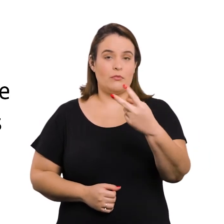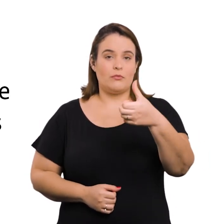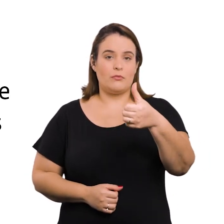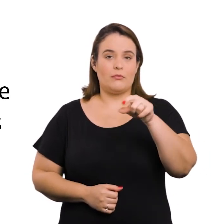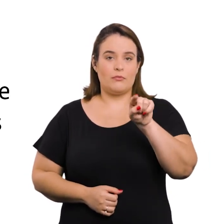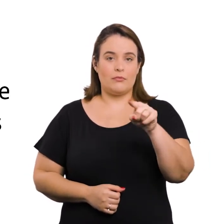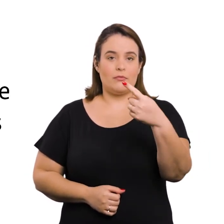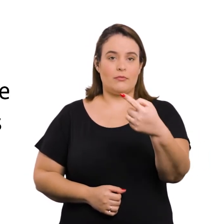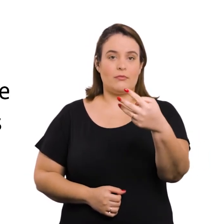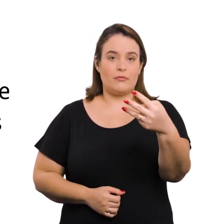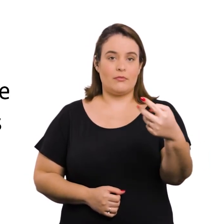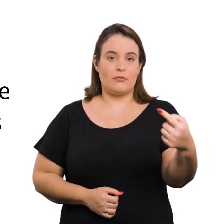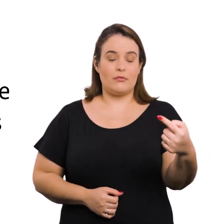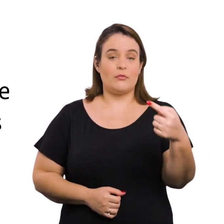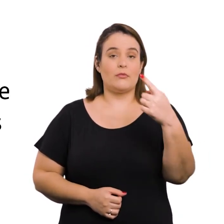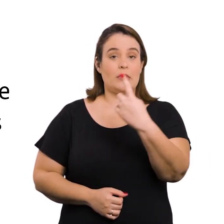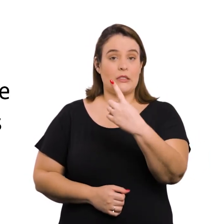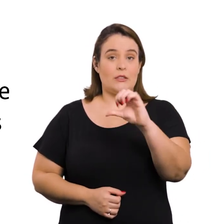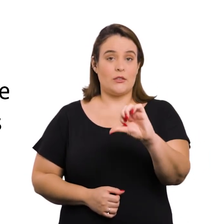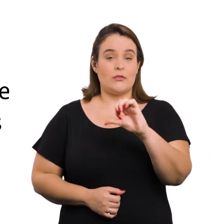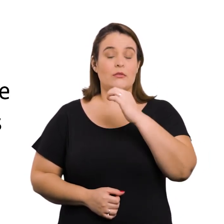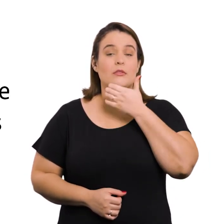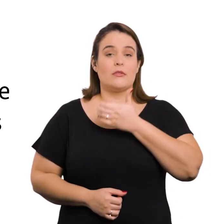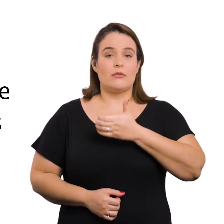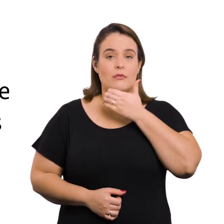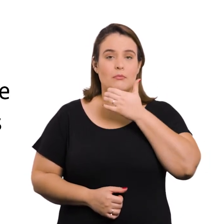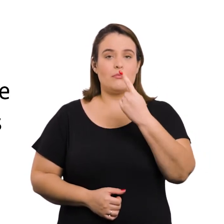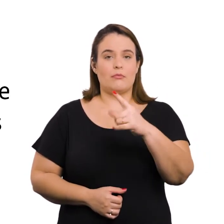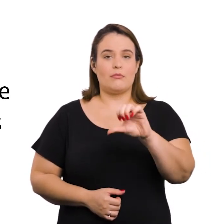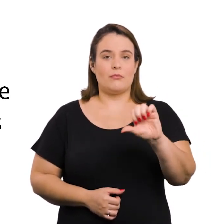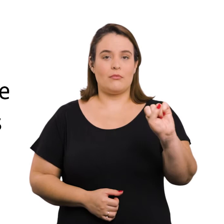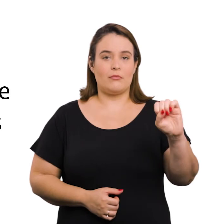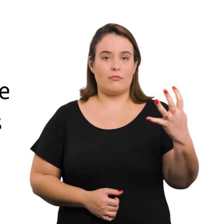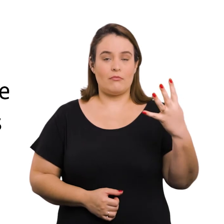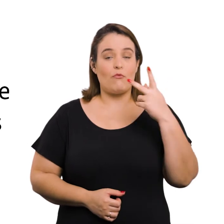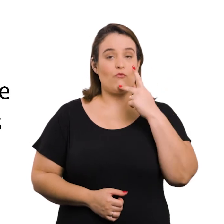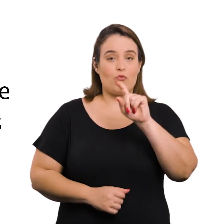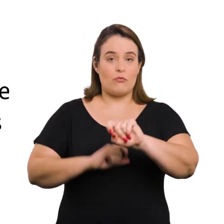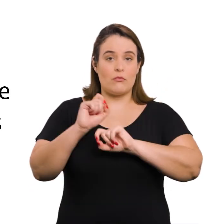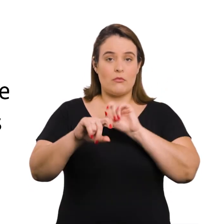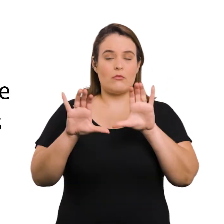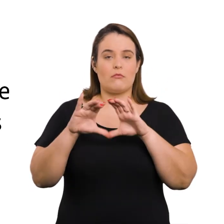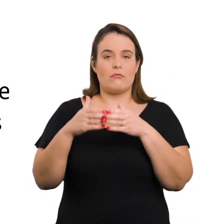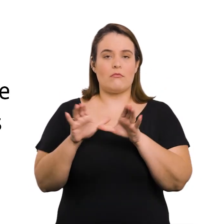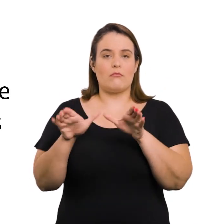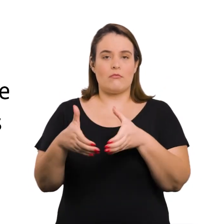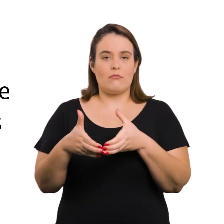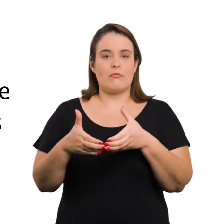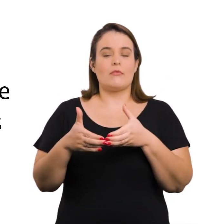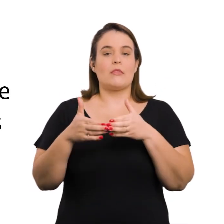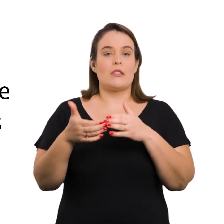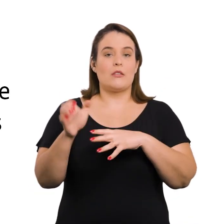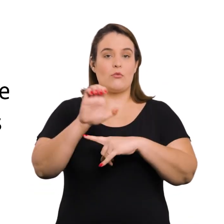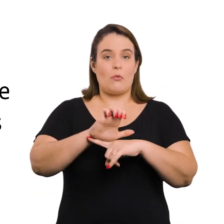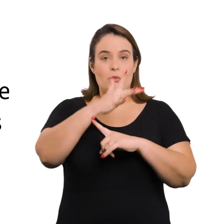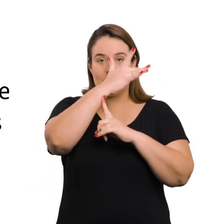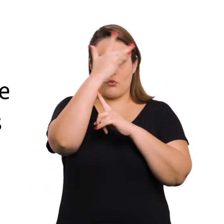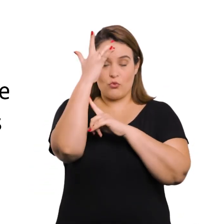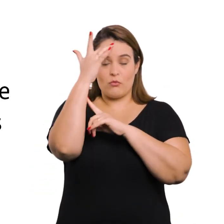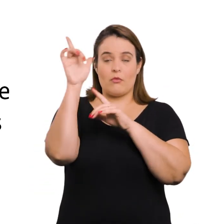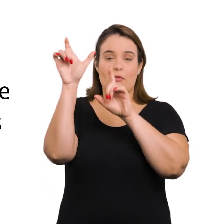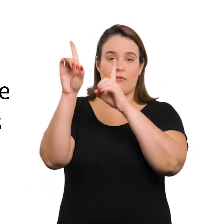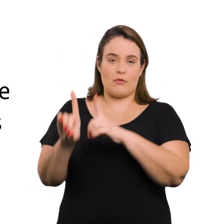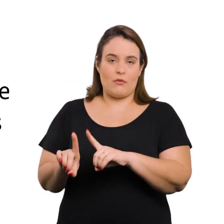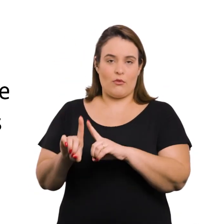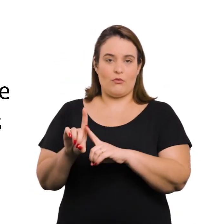.131, de 19 de dezembro de 1984, que dispõe sobre o Conselho Estadual para Assuntos da